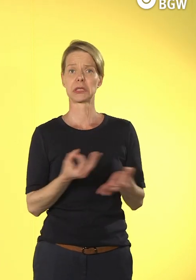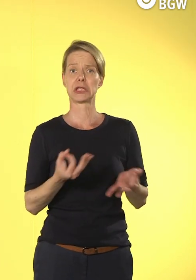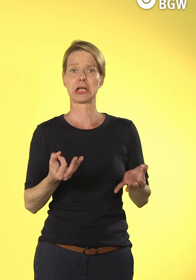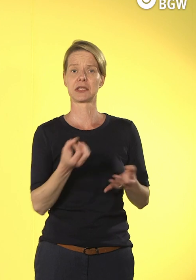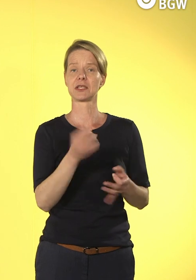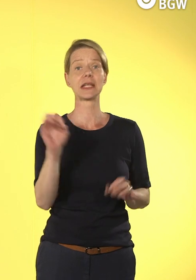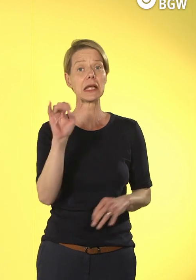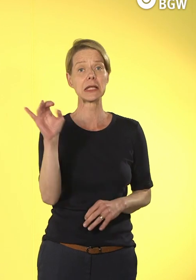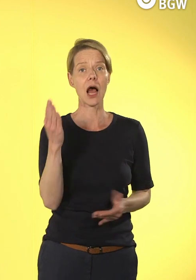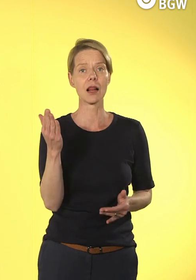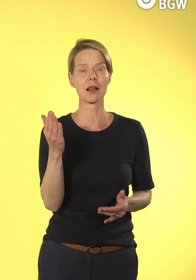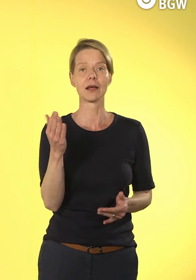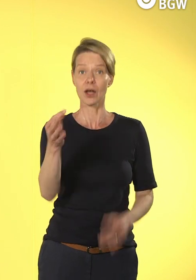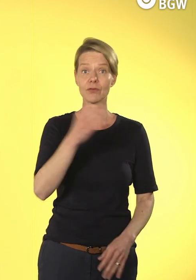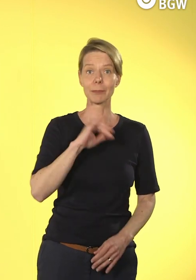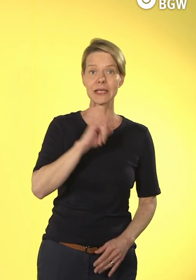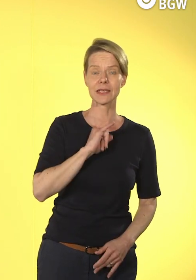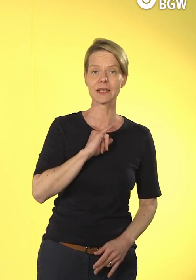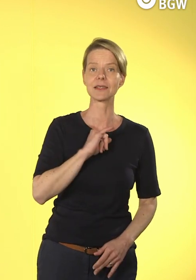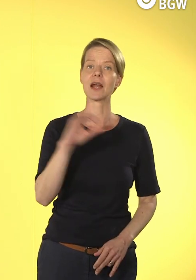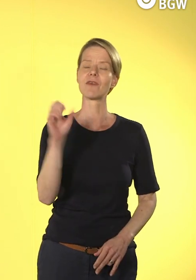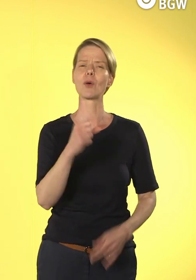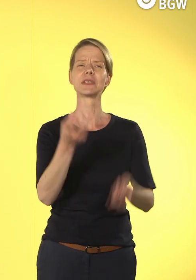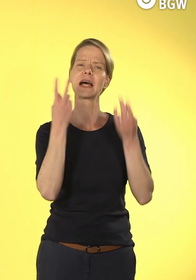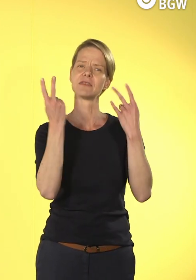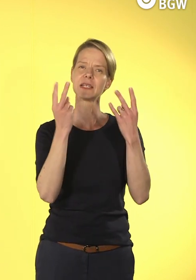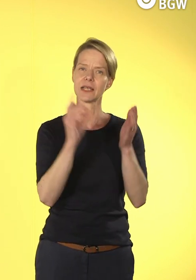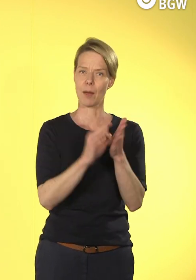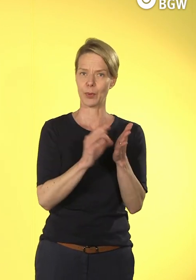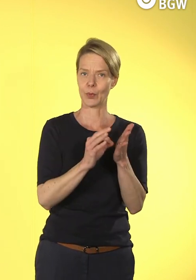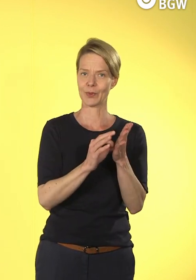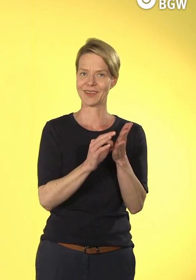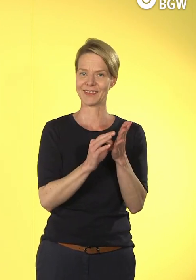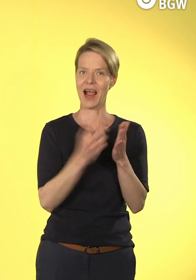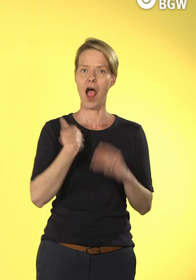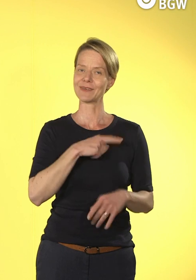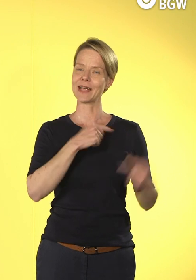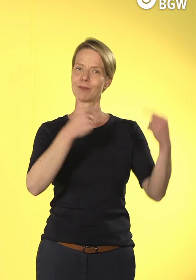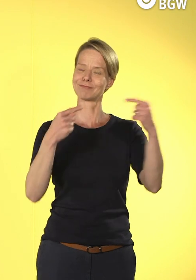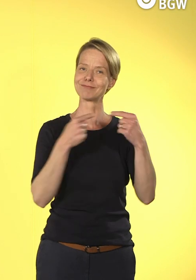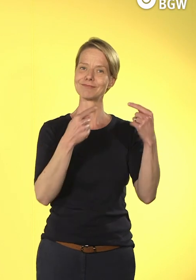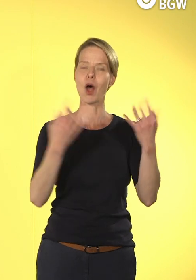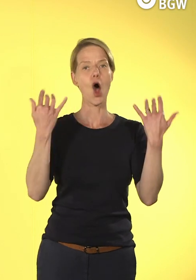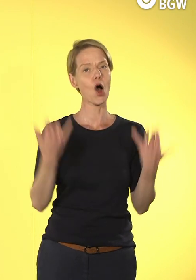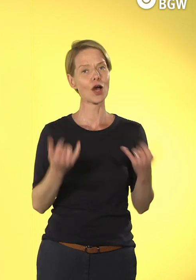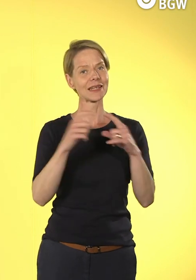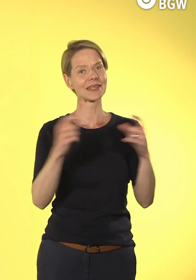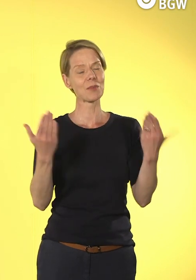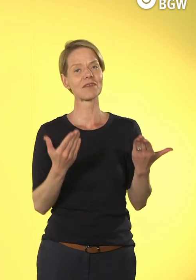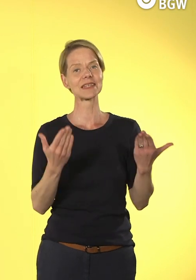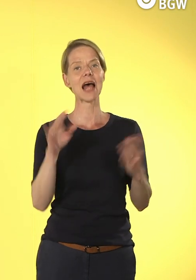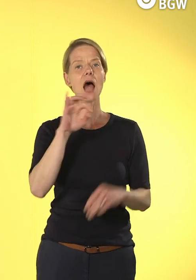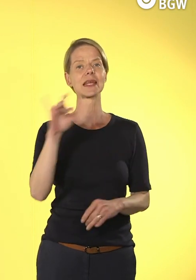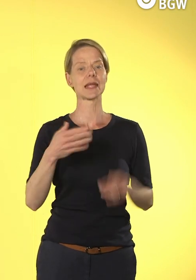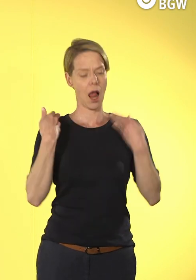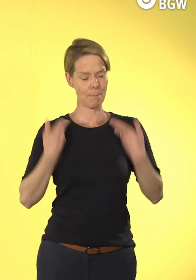weil das ein wichtiger Punkt ist für unser Thema Digital Readiness. Es geht ja erstmal darum, ob das Thema überhaupt wahrgenommen wird